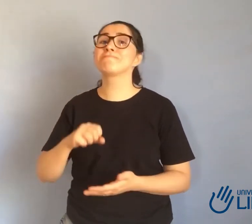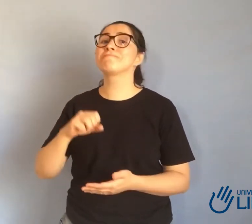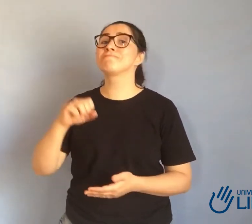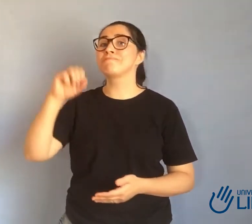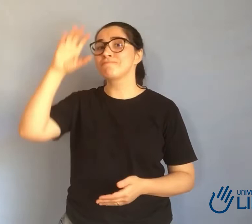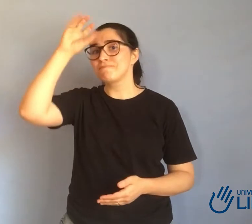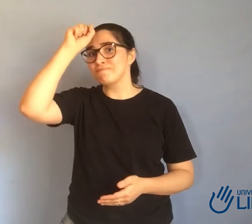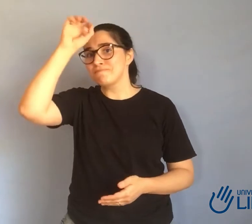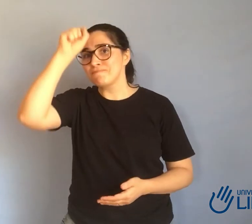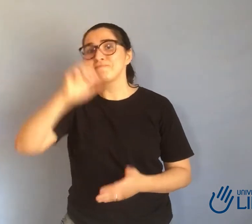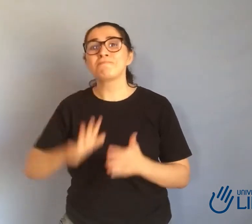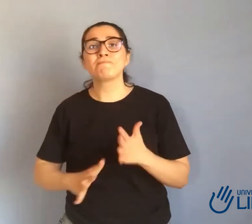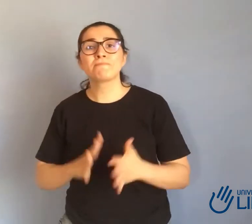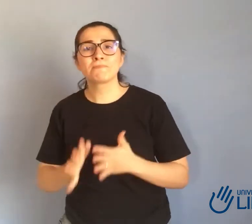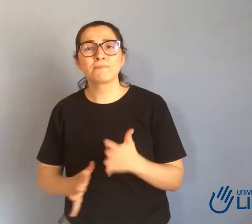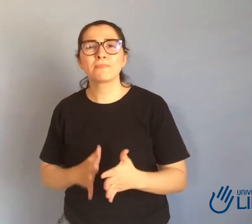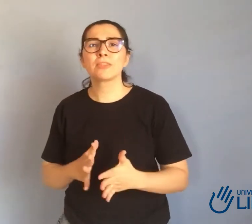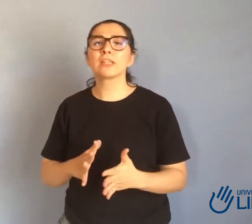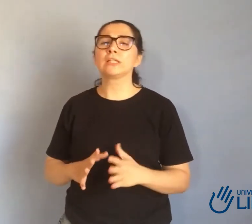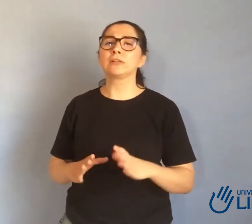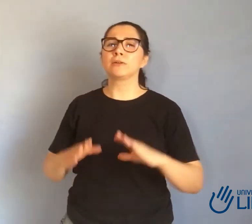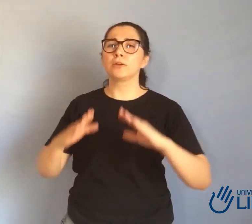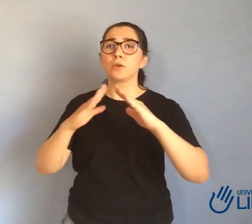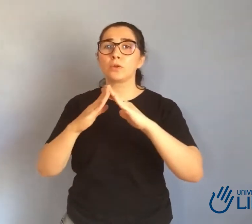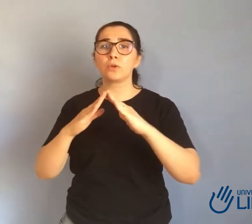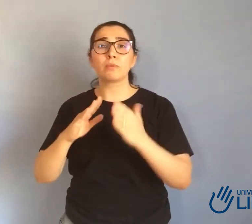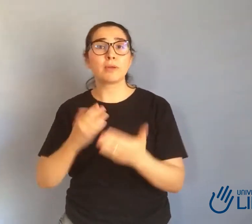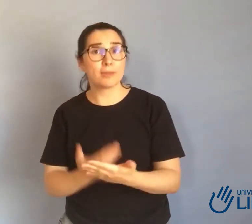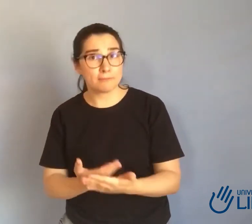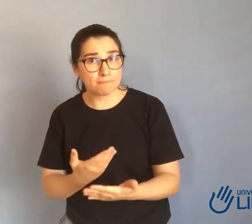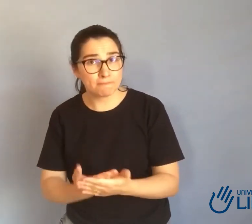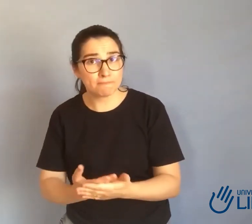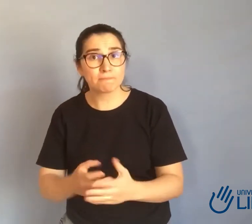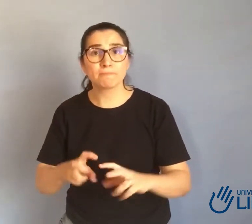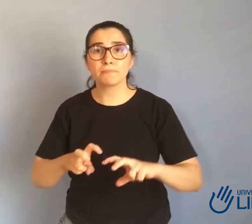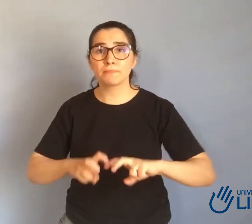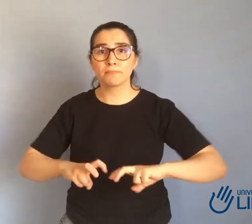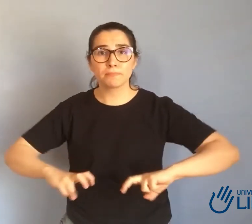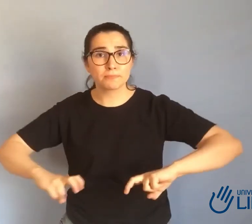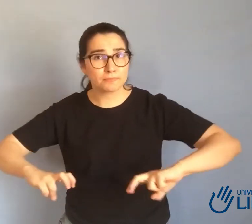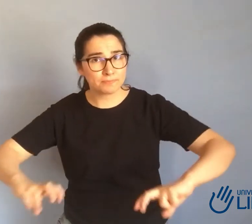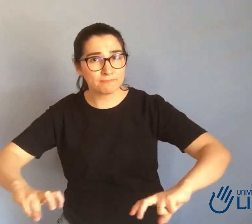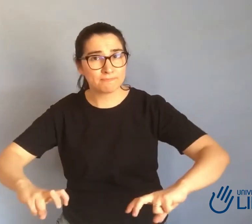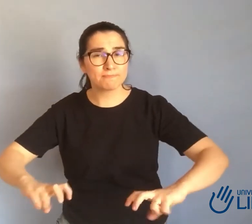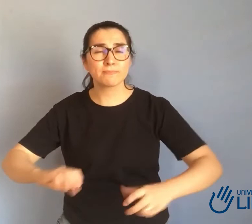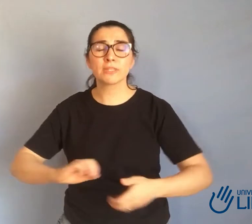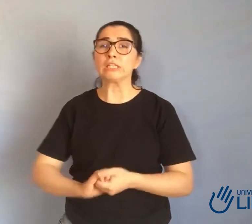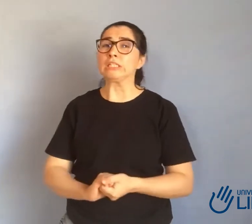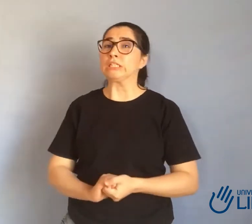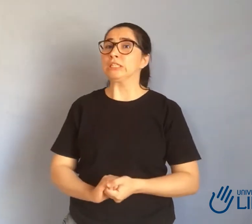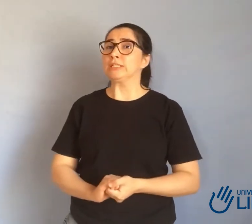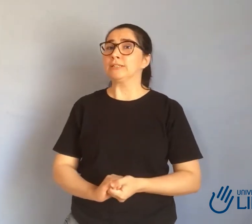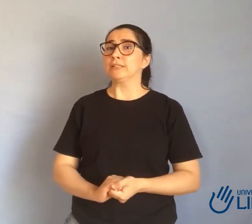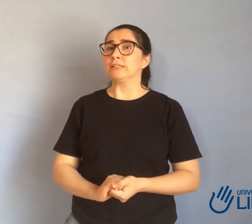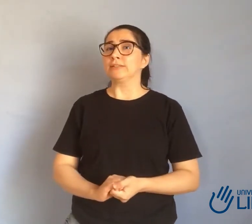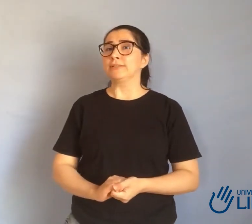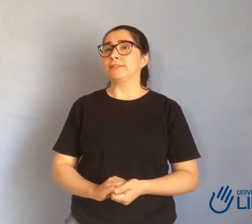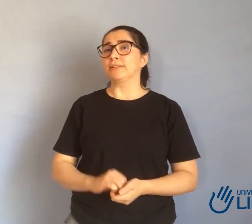os surdos, de me comunicar com eles, de estar preparada para me comunicar com os surdos. Eu ficava pensando como é que eu vou